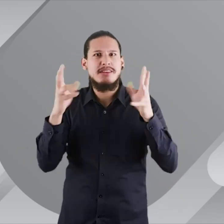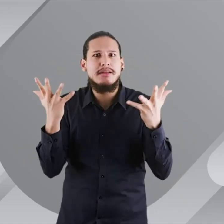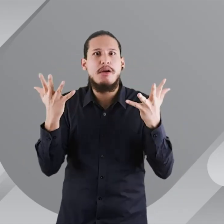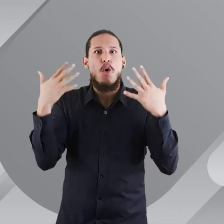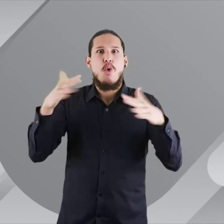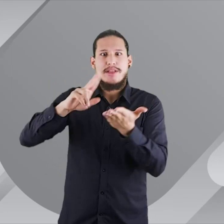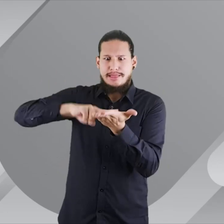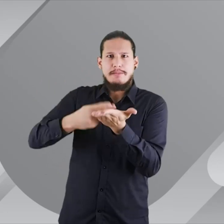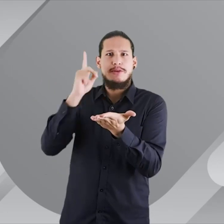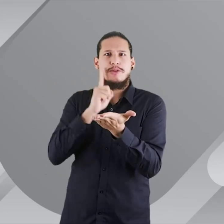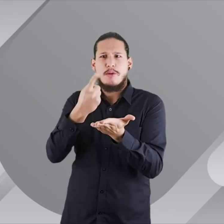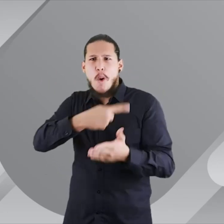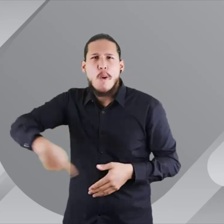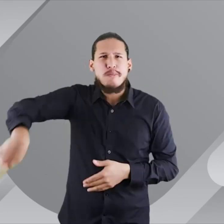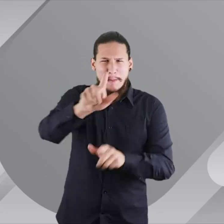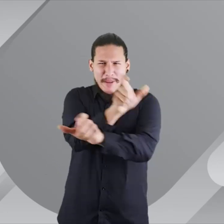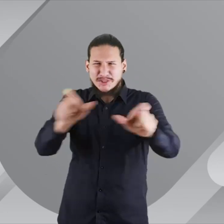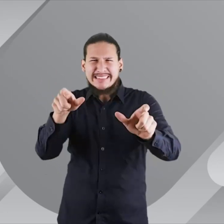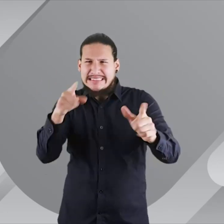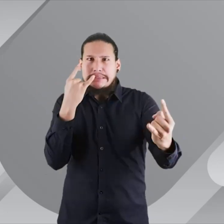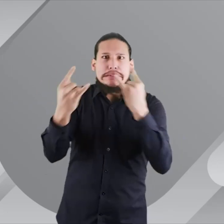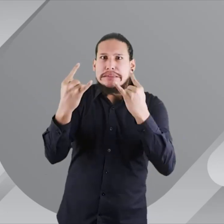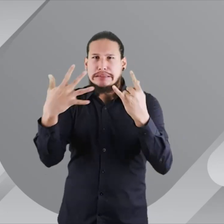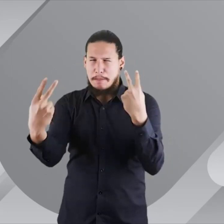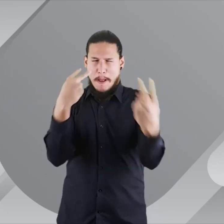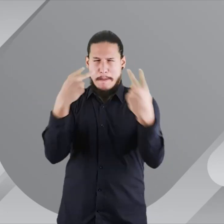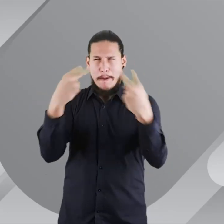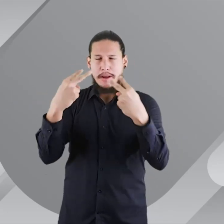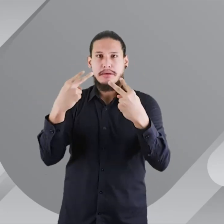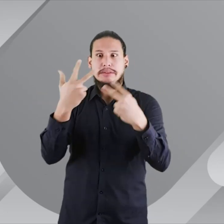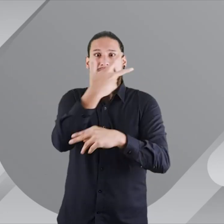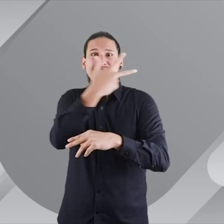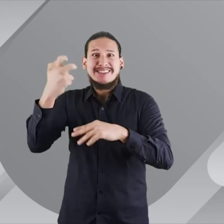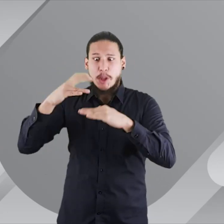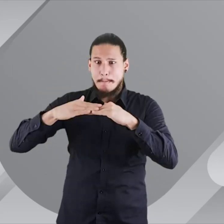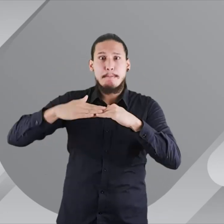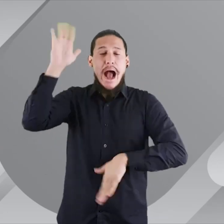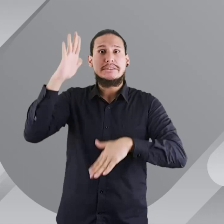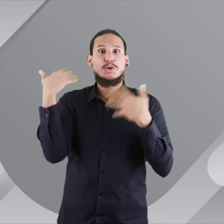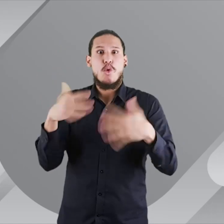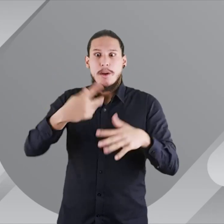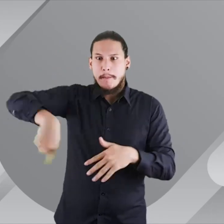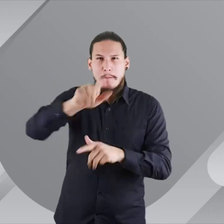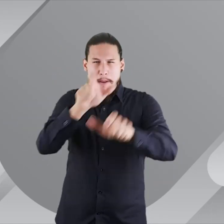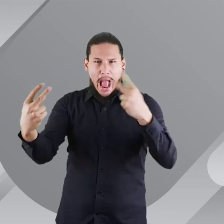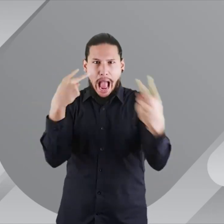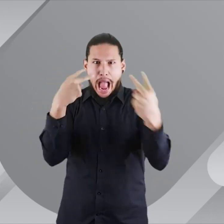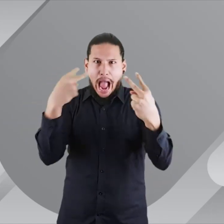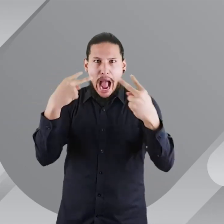donde hablamos sobre el intérprete sordo. Muchas personas estuvieron interesadas y tuvimos más de 300 personas